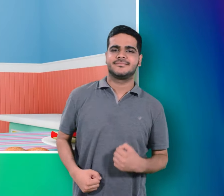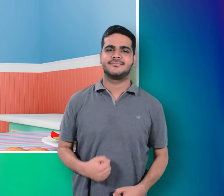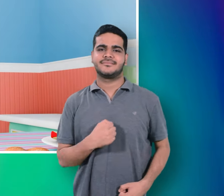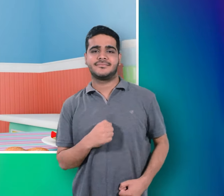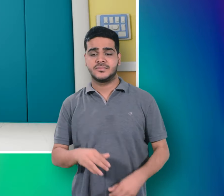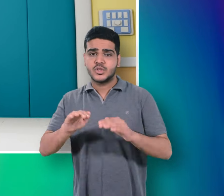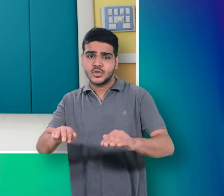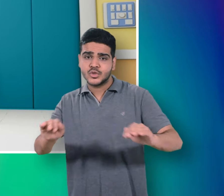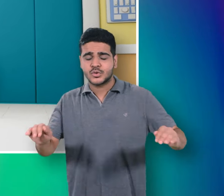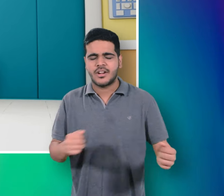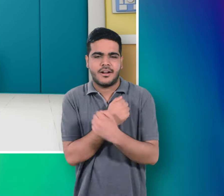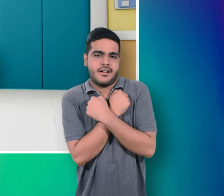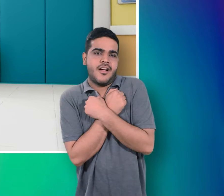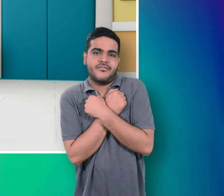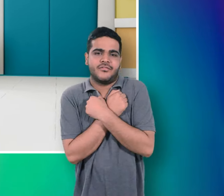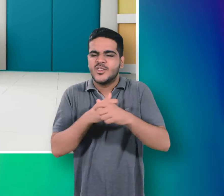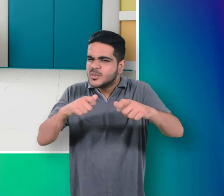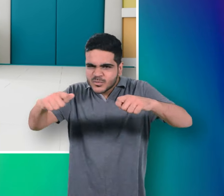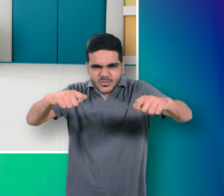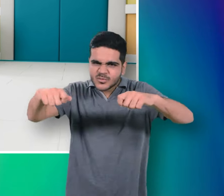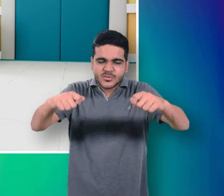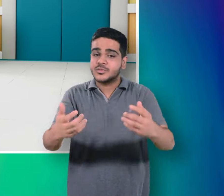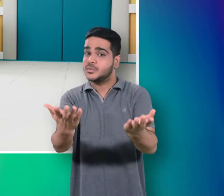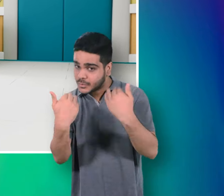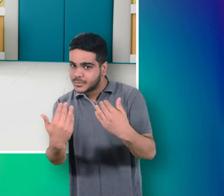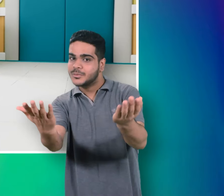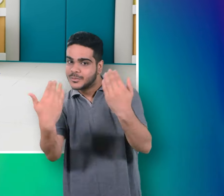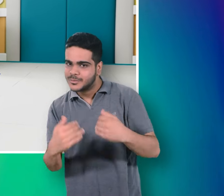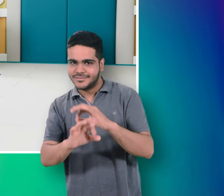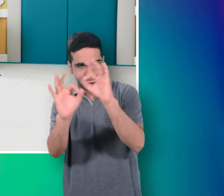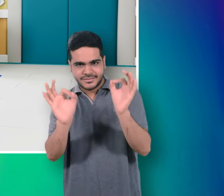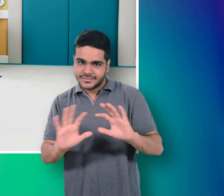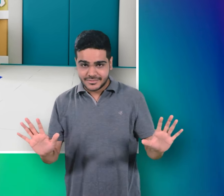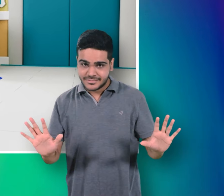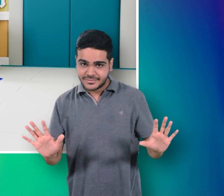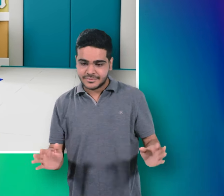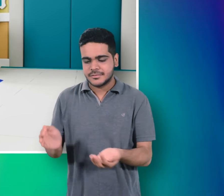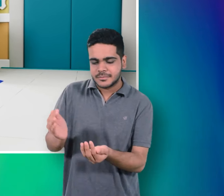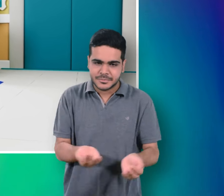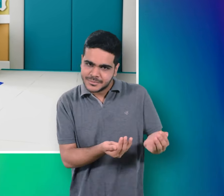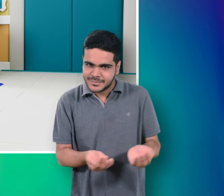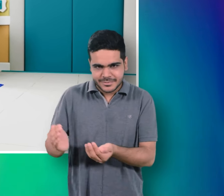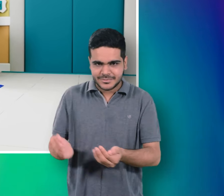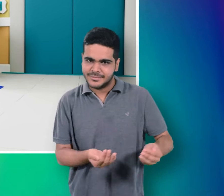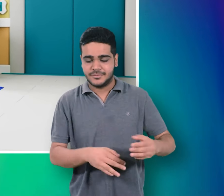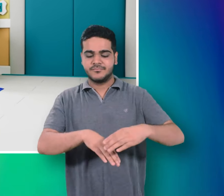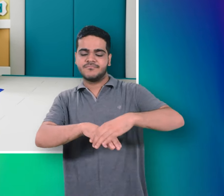मेरे प्यारे बच्चो मेरे प्यारे बच्चो रेडी हो जाओ छोटे बेबी